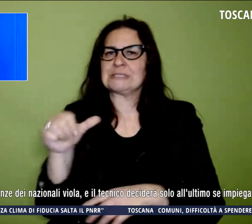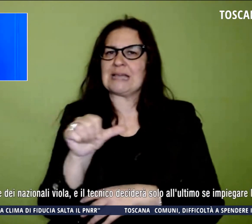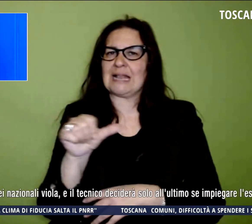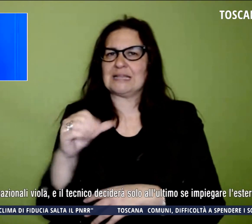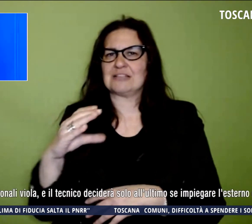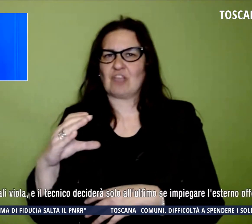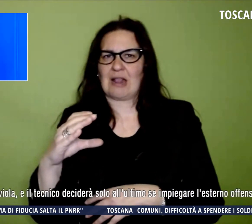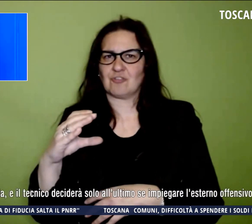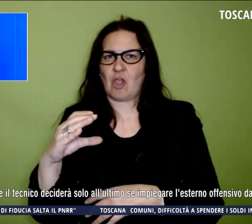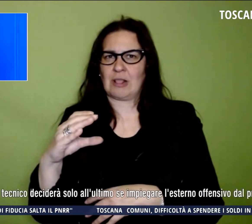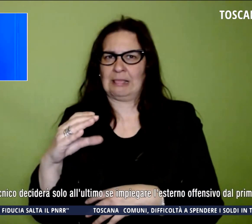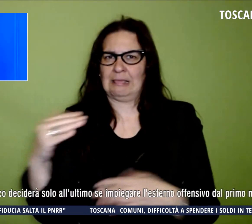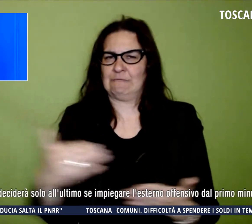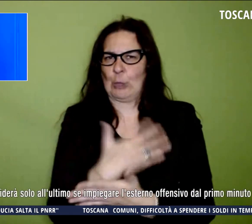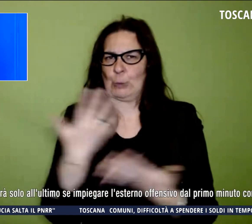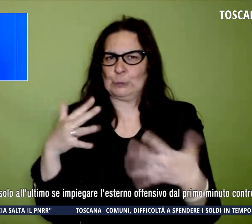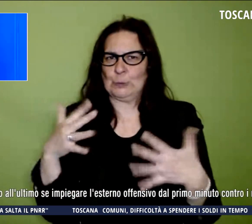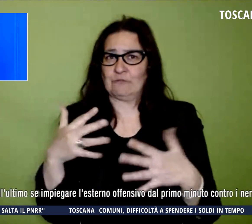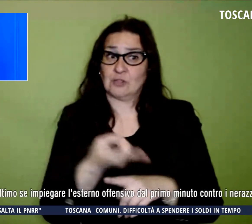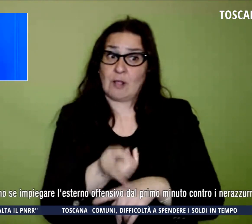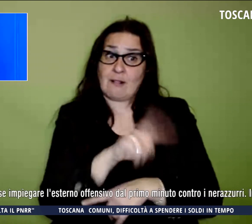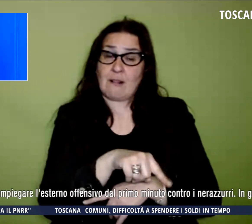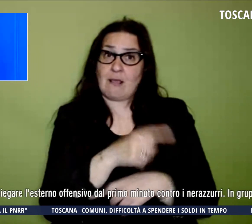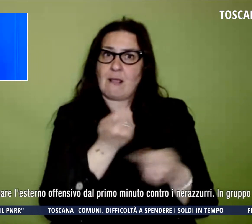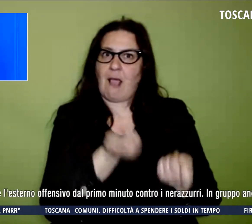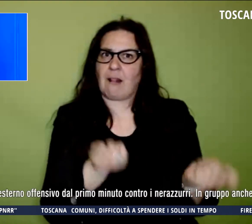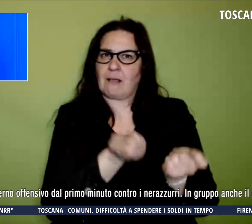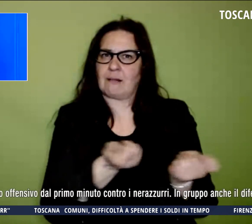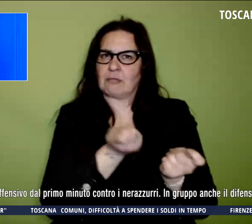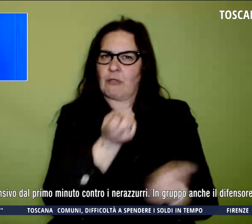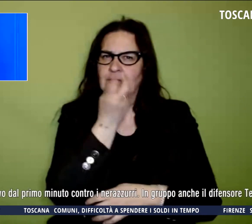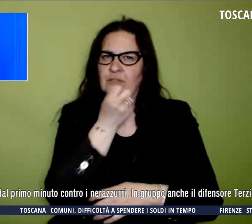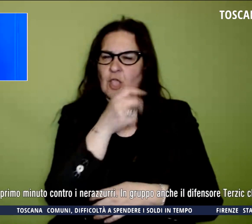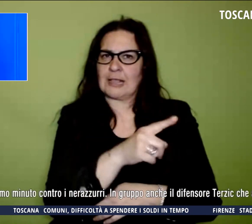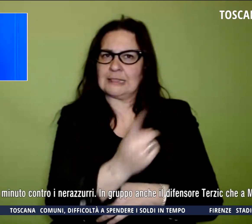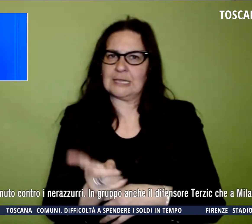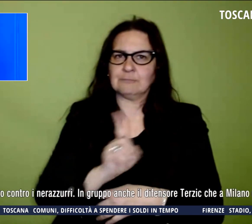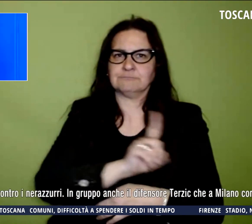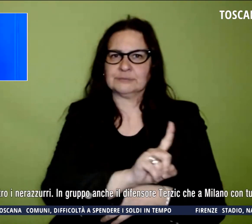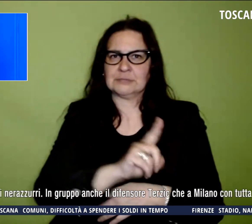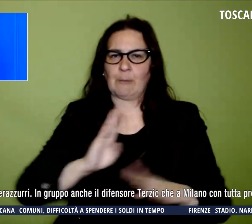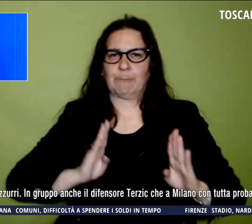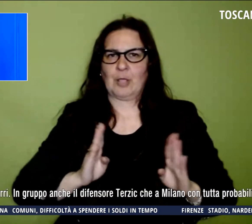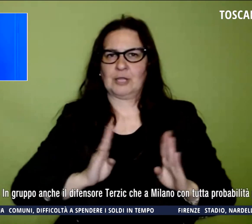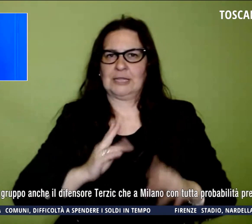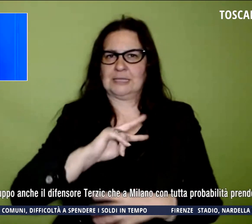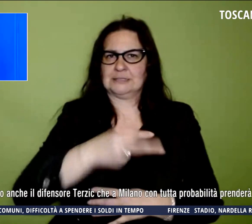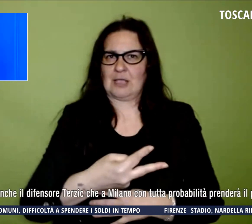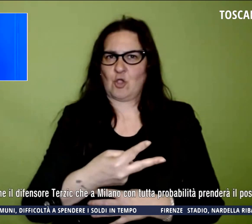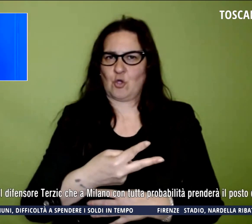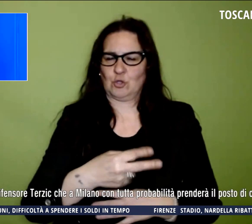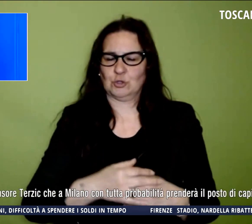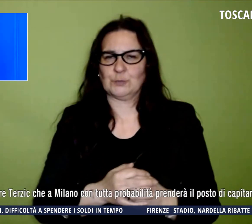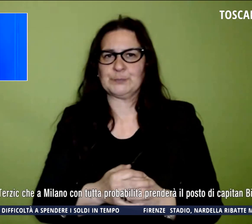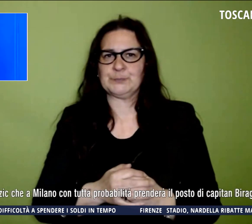Dall'altra parte, Italiano perde il secondo portiere Sirigu. Si è invece allenato in gruppo l'argentino